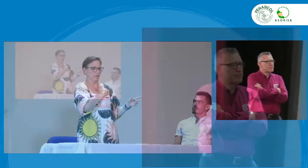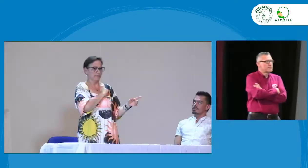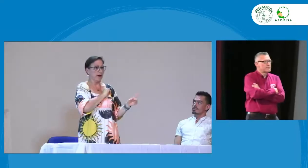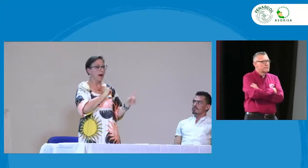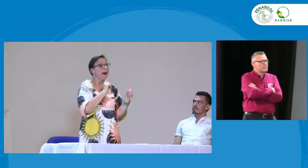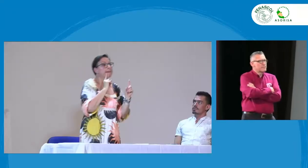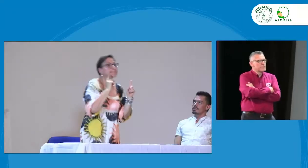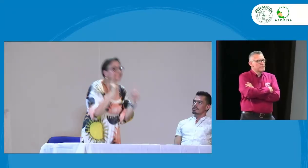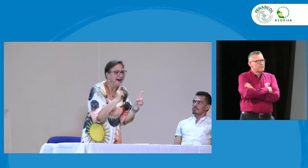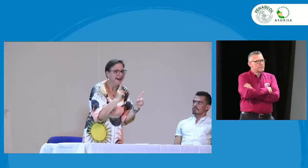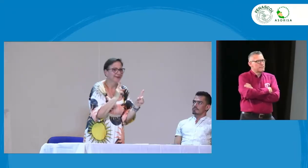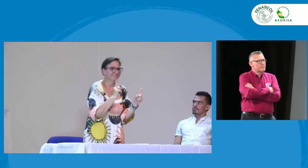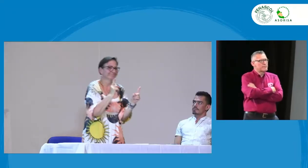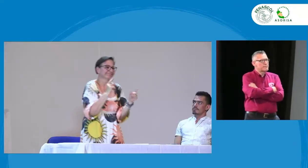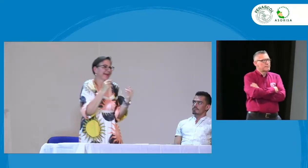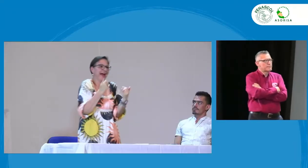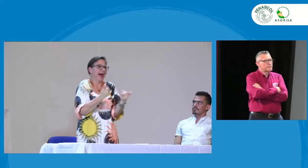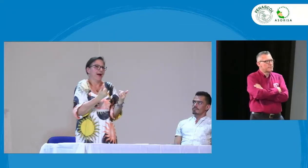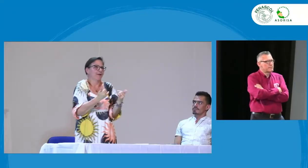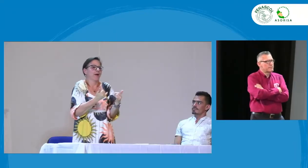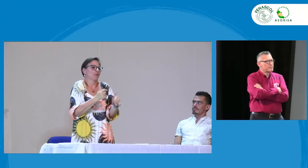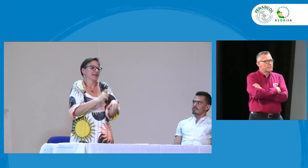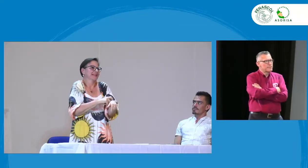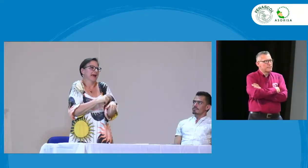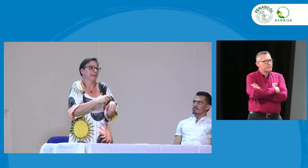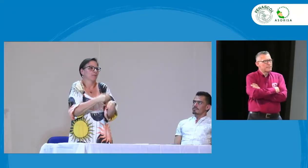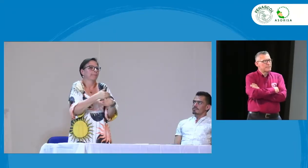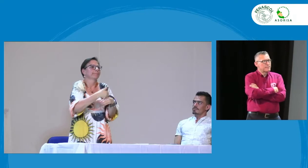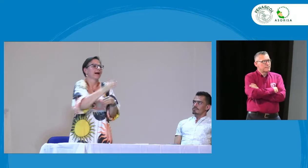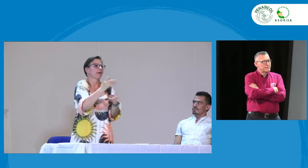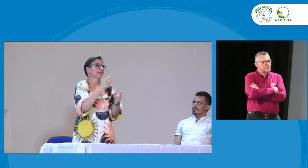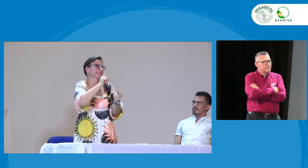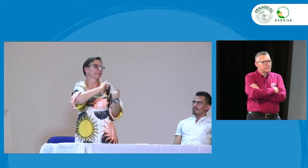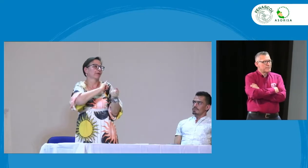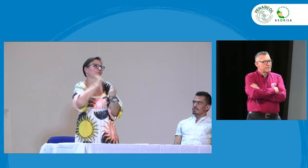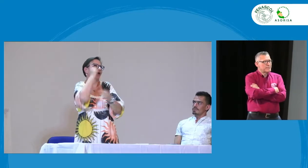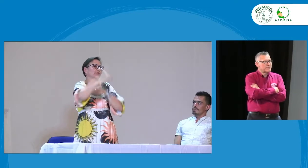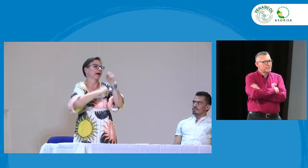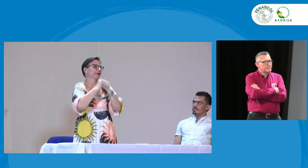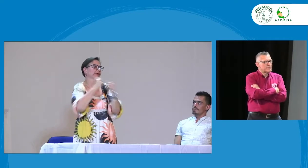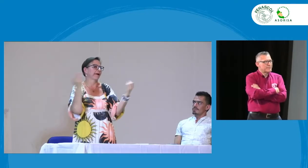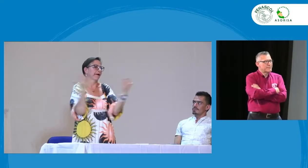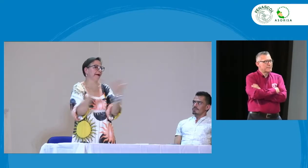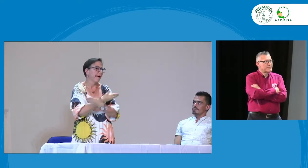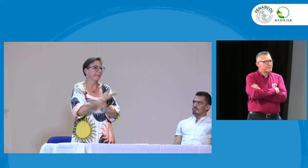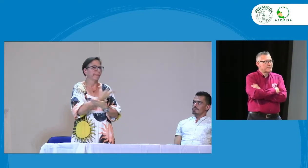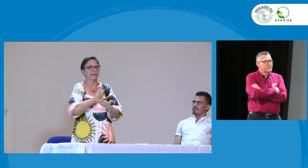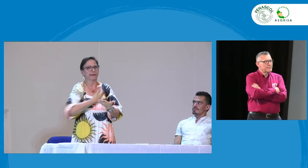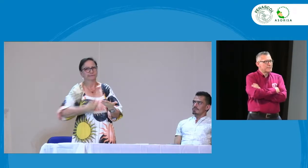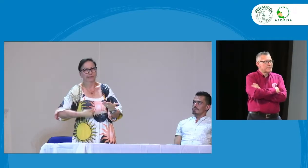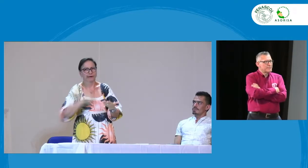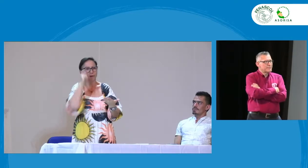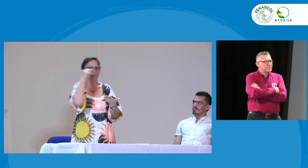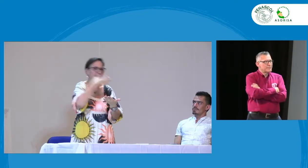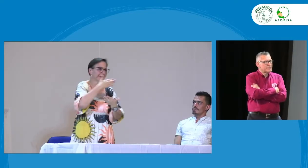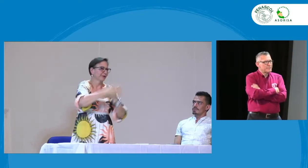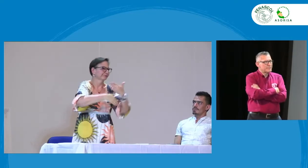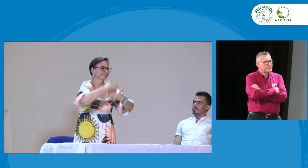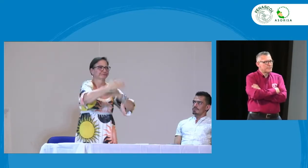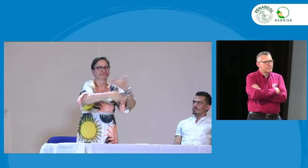acuerdos con el INSOR hemos podido hacer varias cosas pero tenemos en